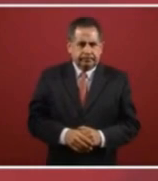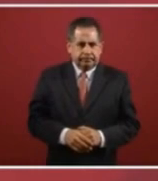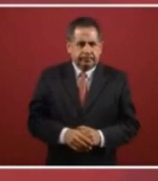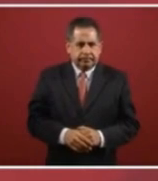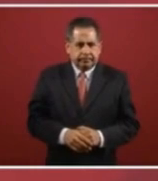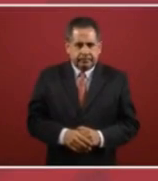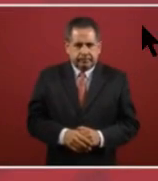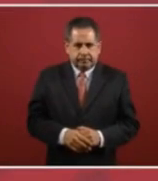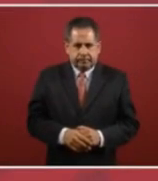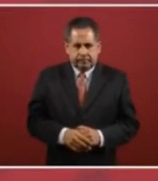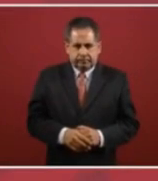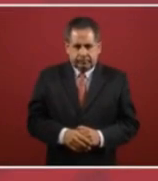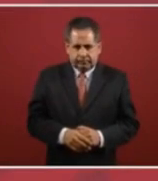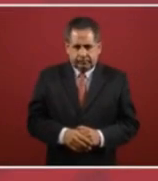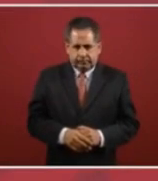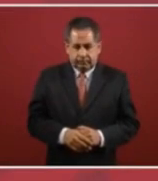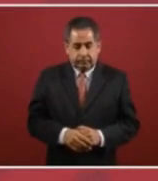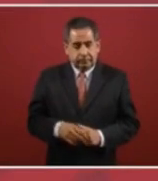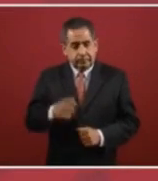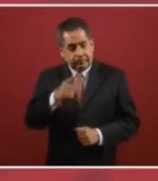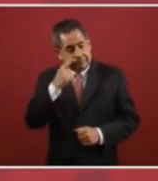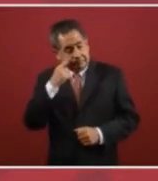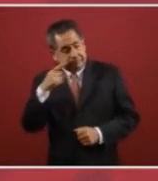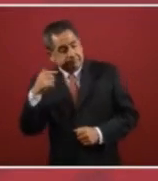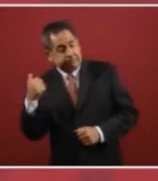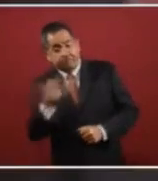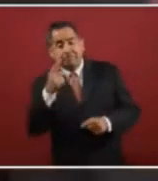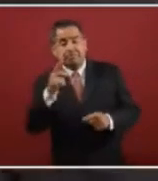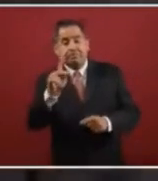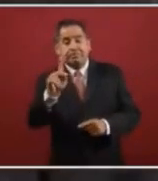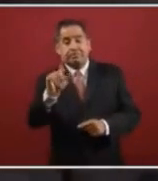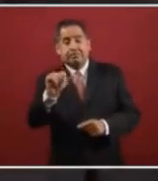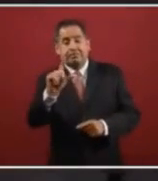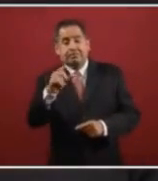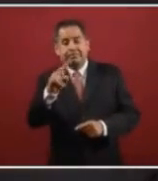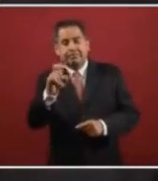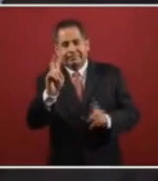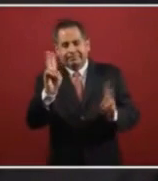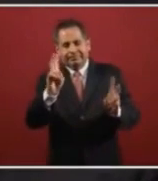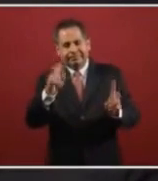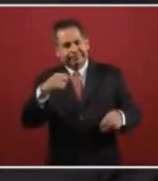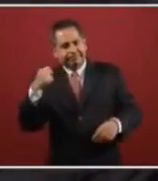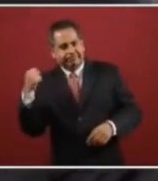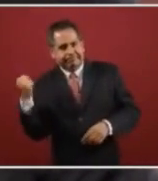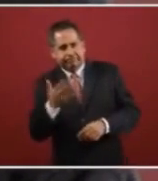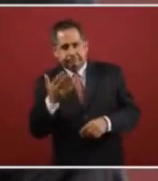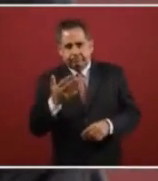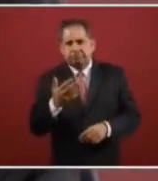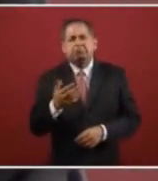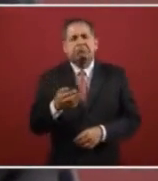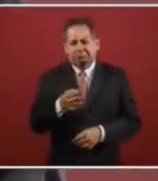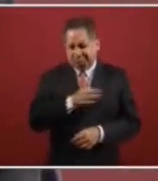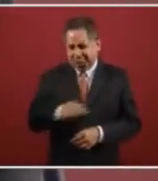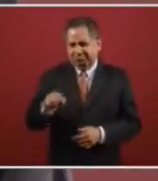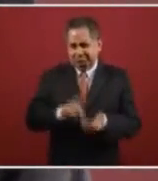irse a la palente ya está permitido